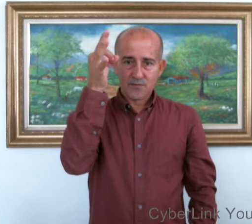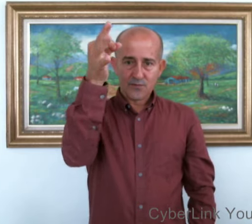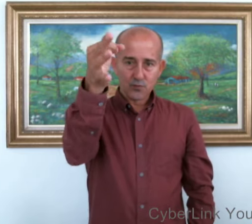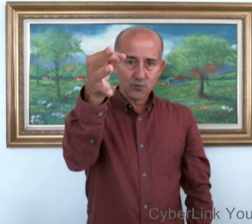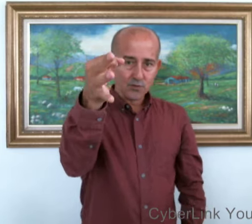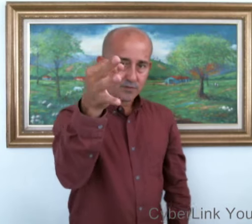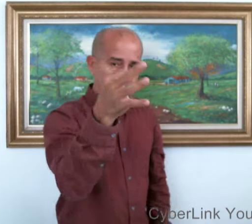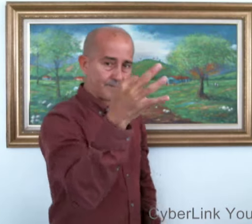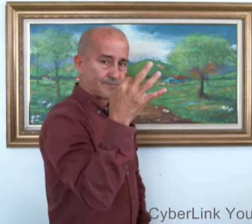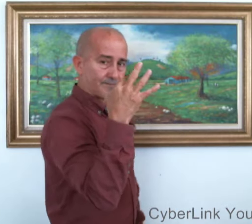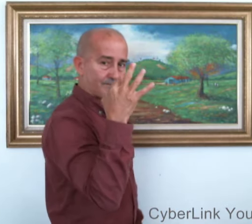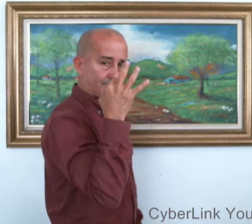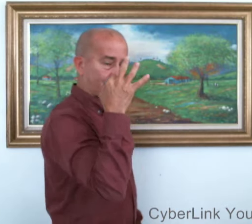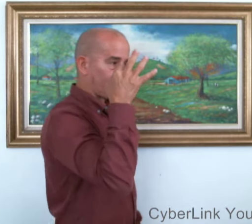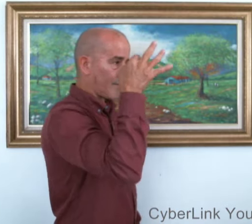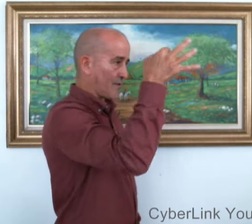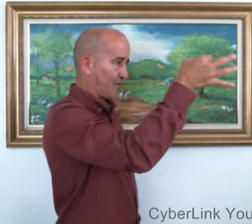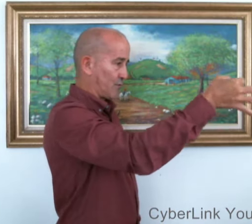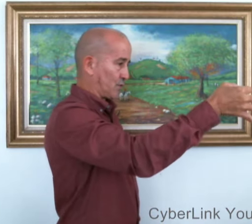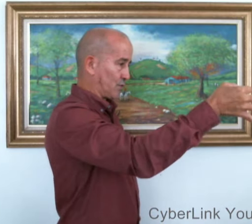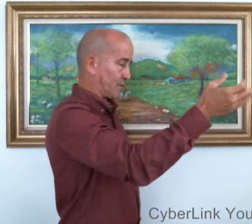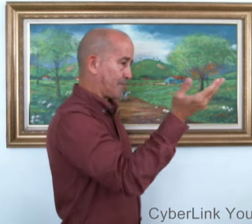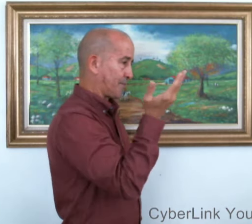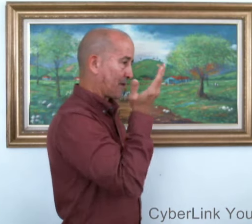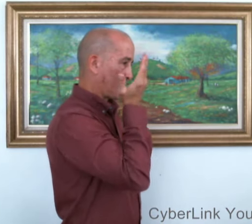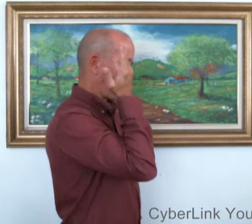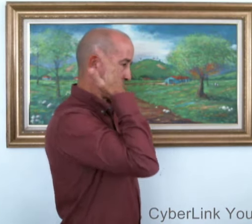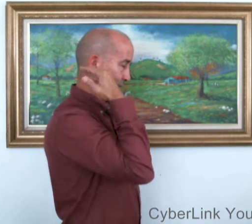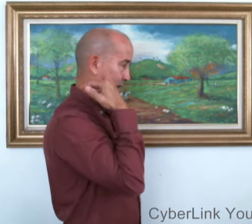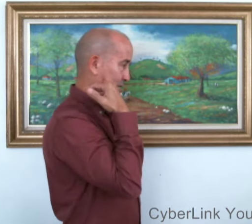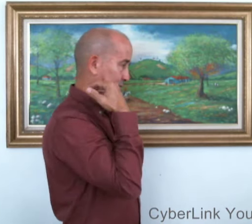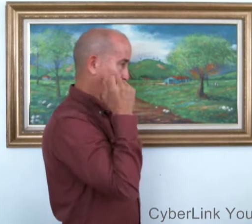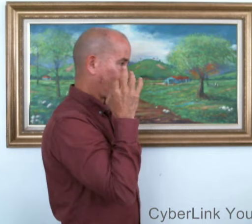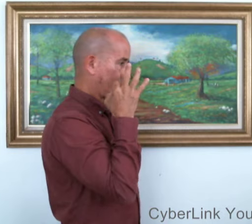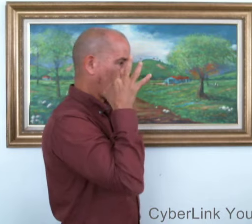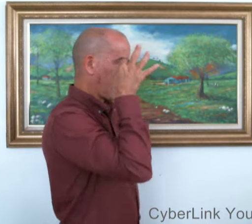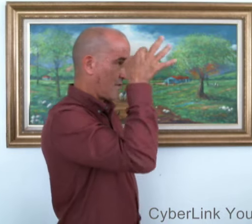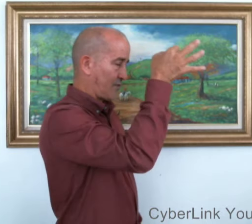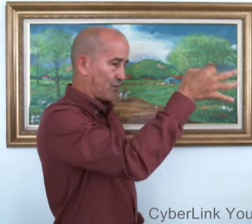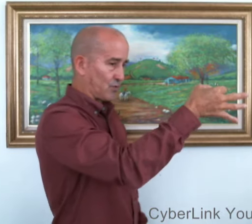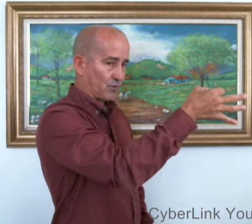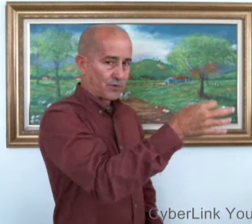Futuro. Futuro. Pasado. Futuro.